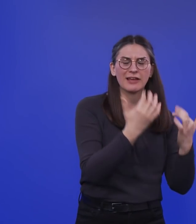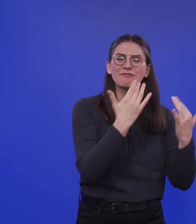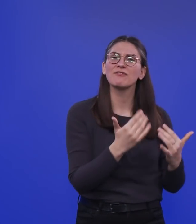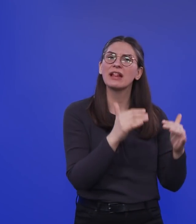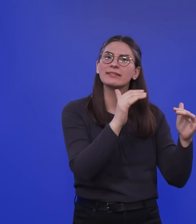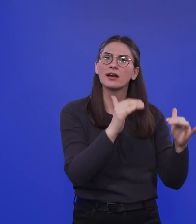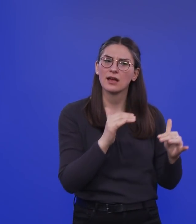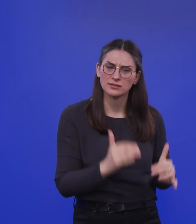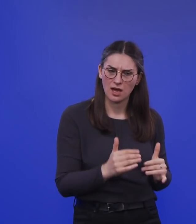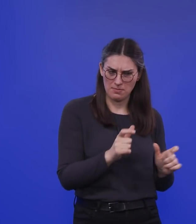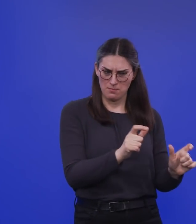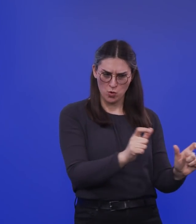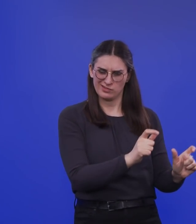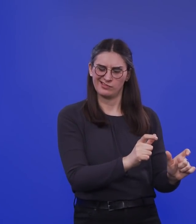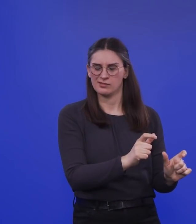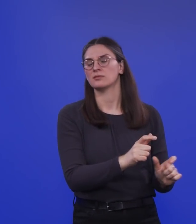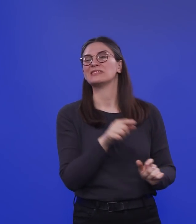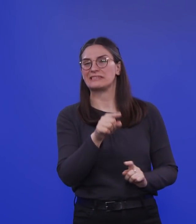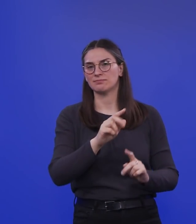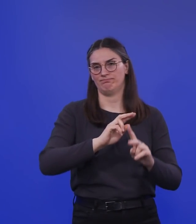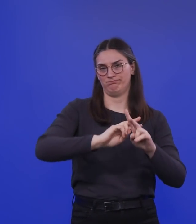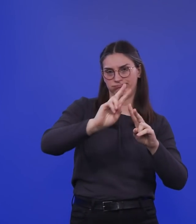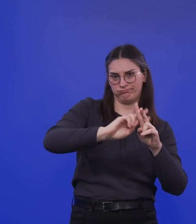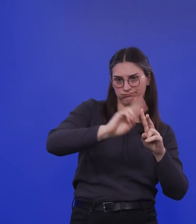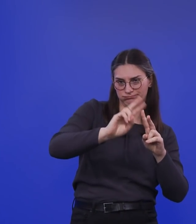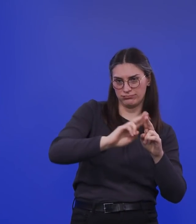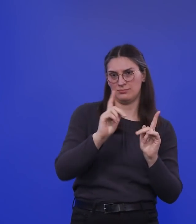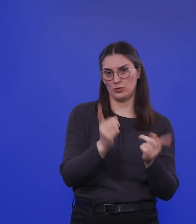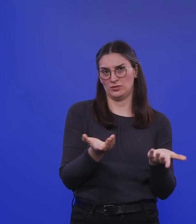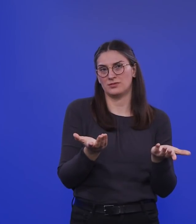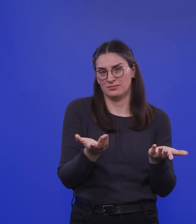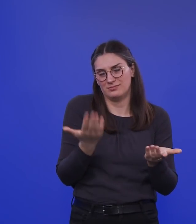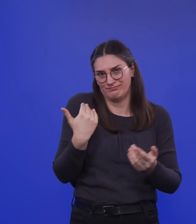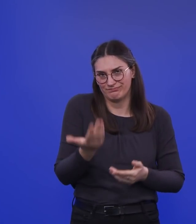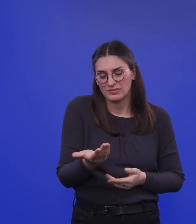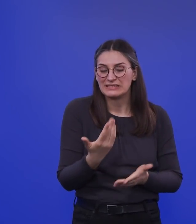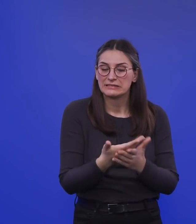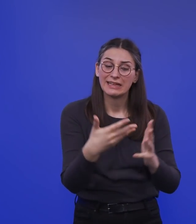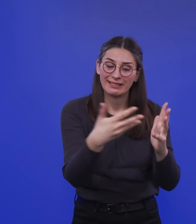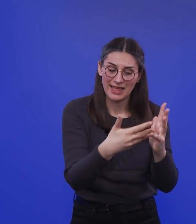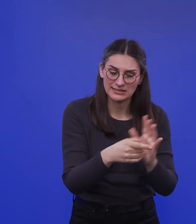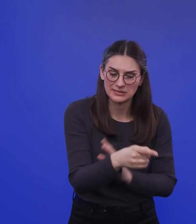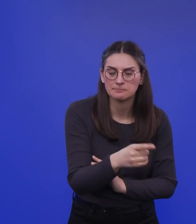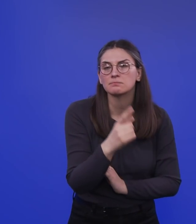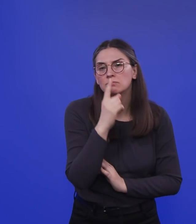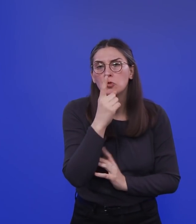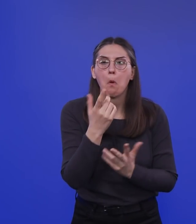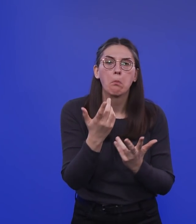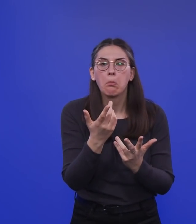der Bevölkerung schon immun sind. Sondern man hat diese Nachweisraten dann auch noch korrigiert. Also man hat gesagt, der Test, der hat nur eine gewisse Empfindlichkeit. Also muss die echte